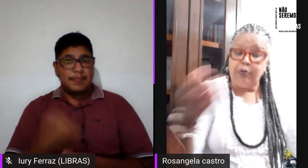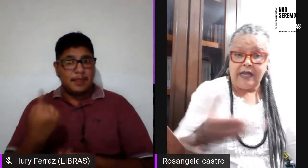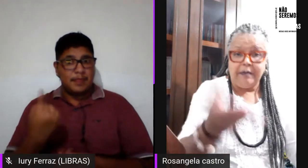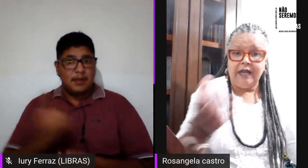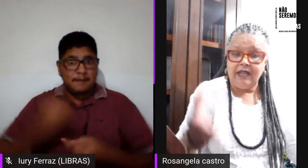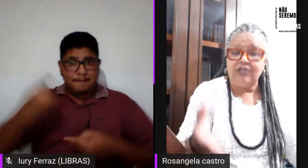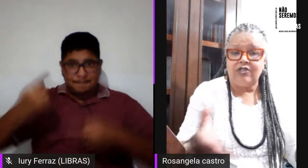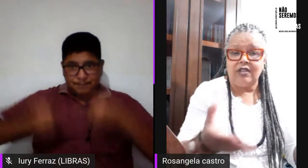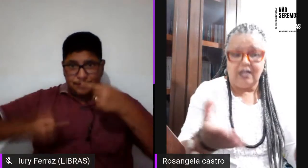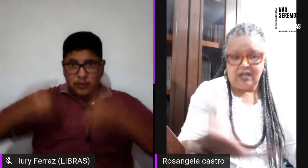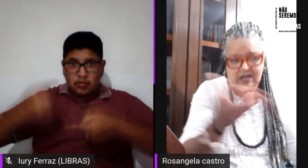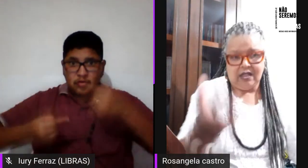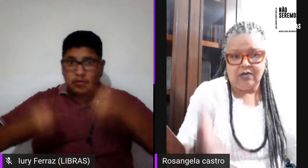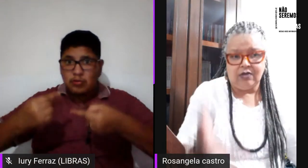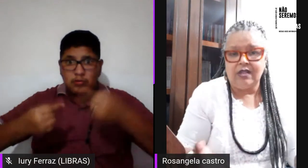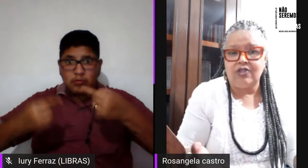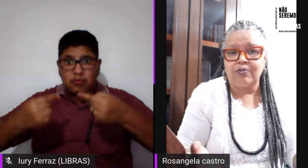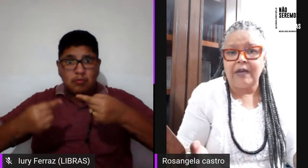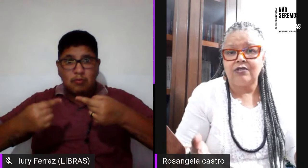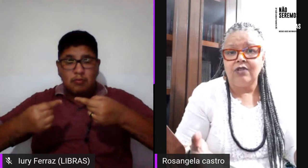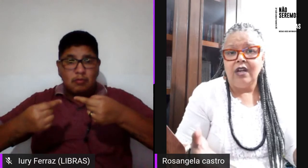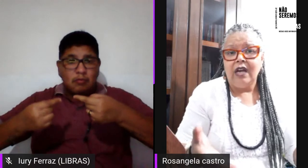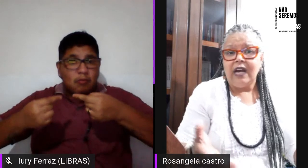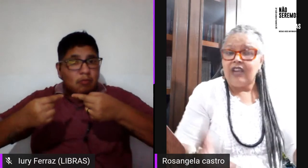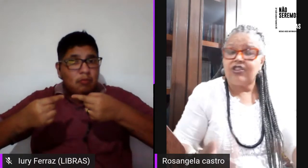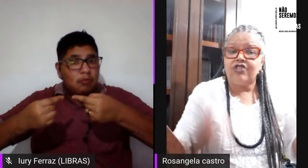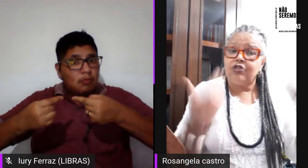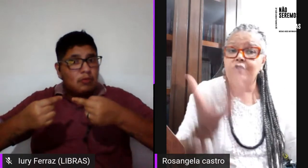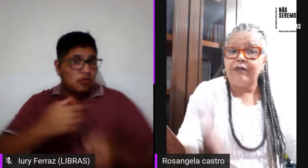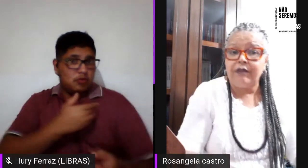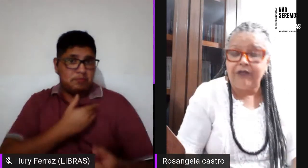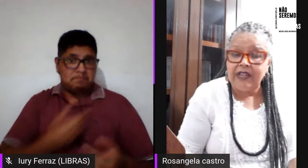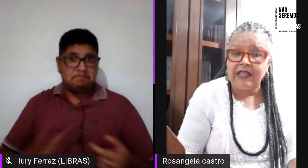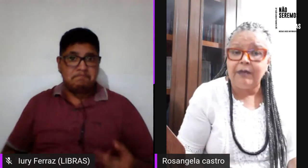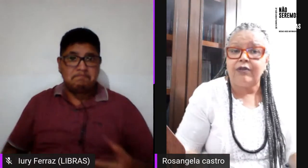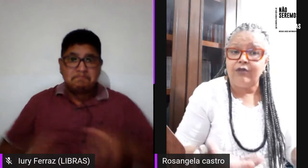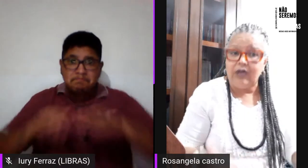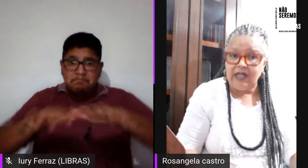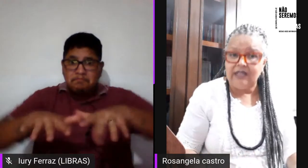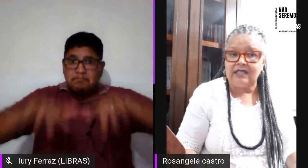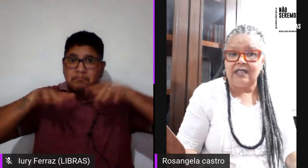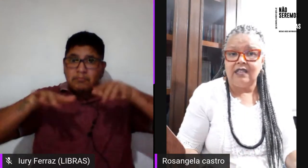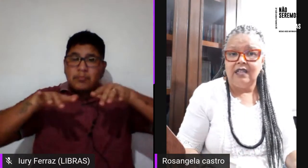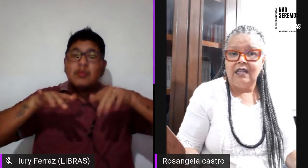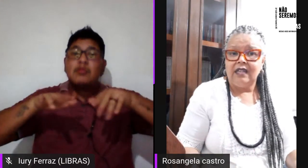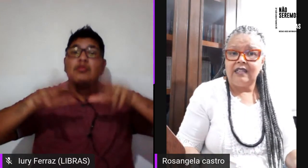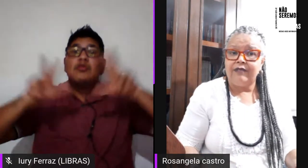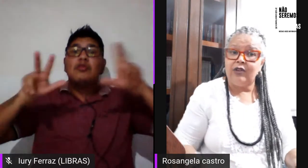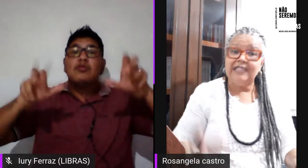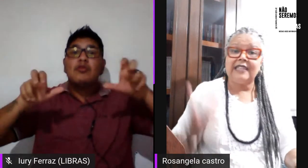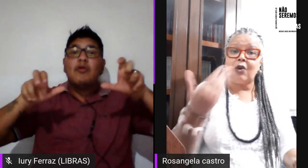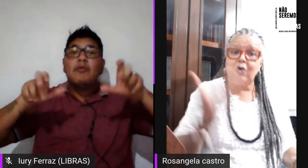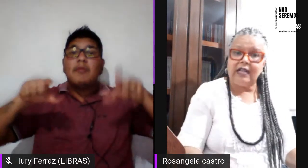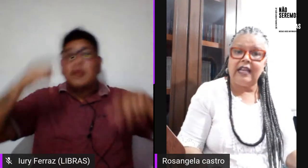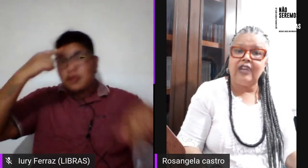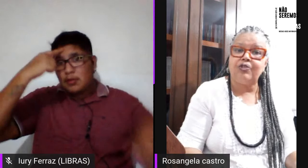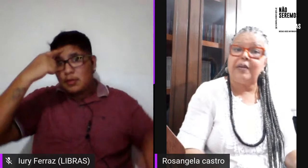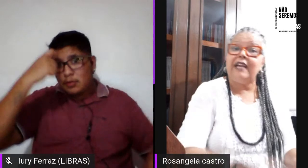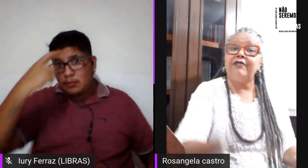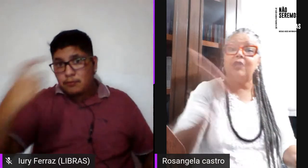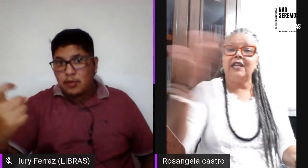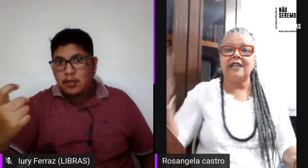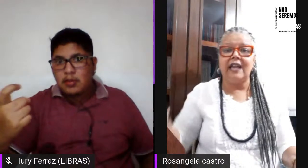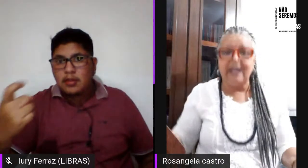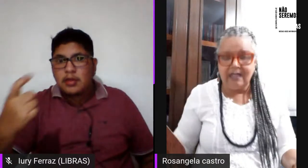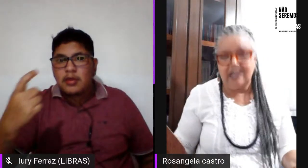publicamente né dentro desse espaço as questões do enfrentamento à violência da violência contra a